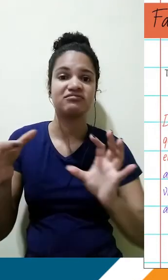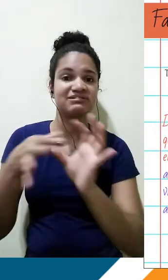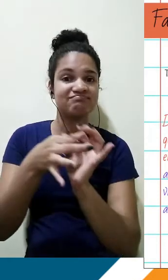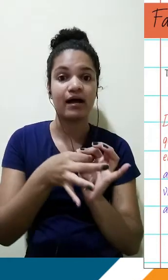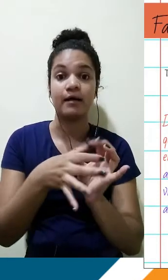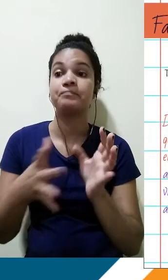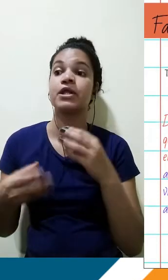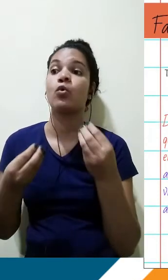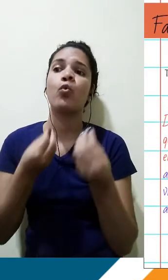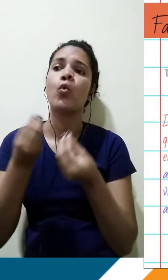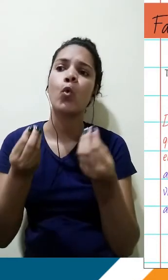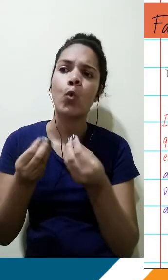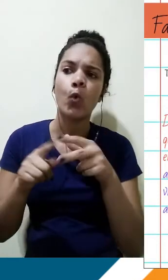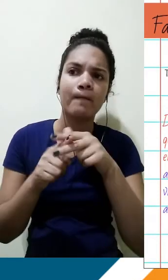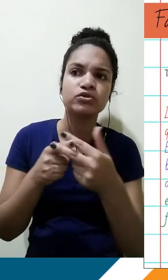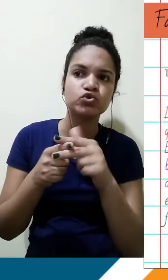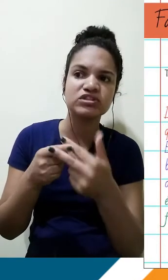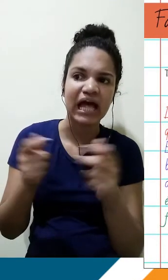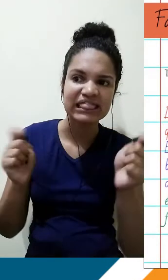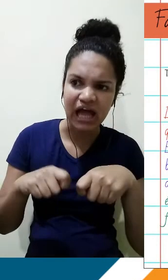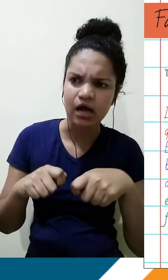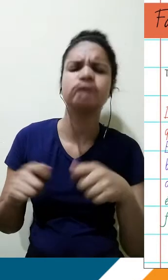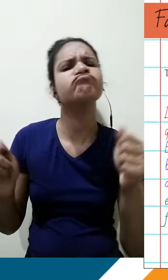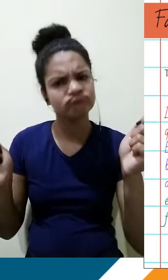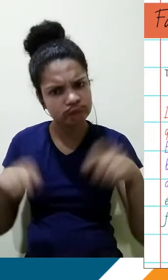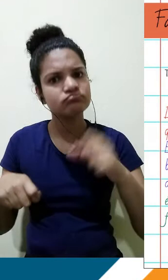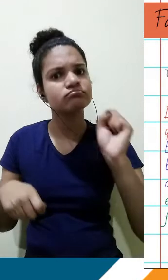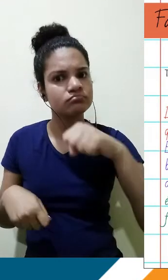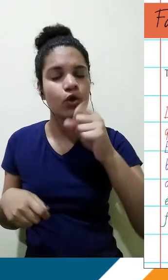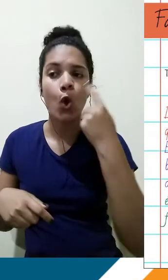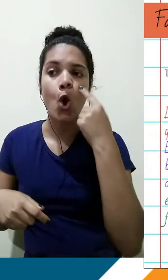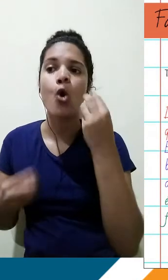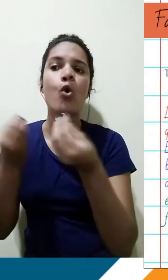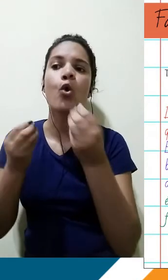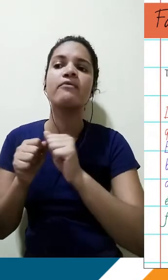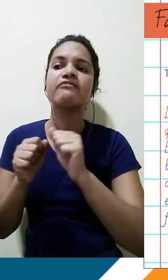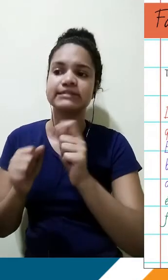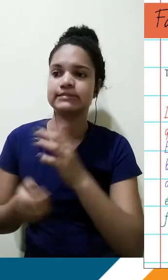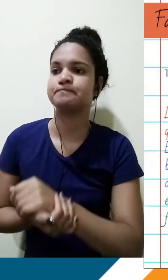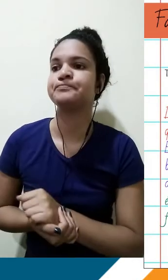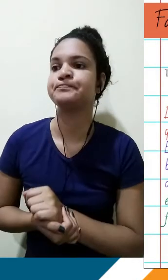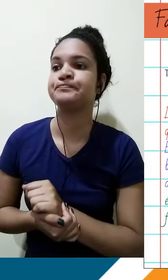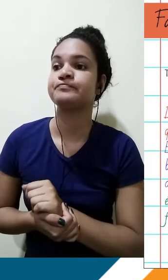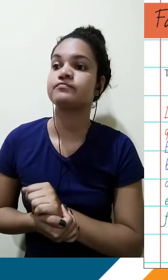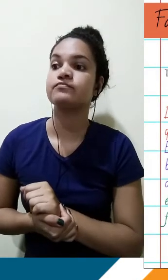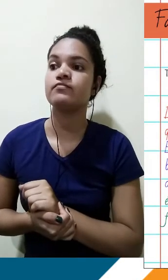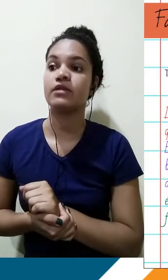ajustar isso? Daria para ajustar? Com certeza. Vejam só como poderíamos fazer as mudanças nesse parágrafo. Durante a Segunda Guerra